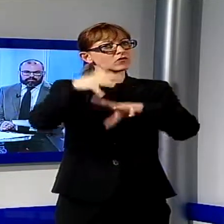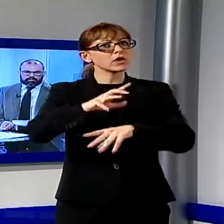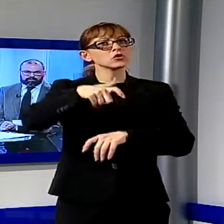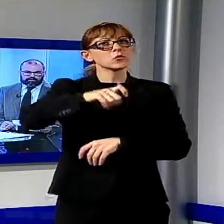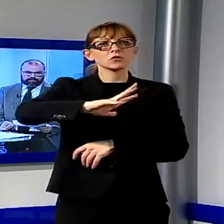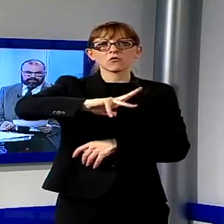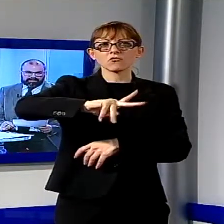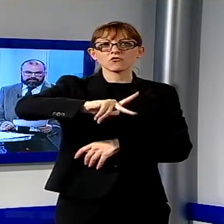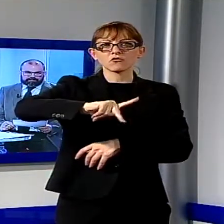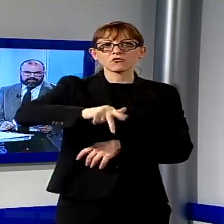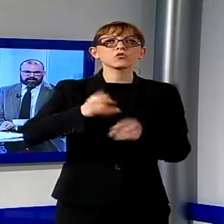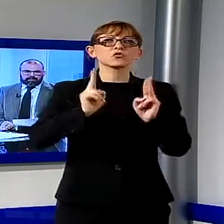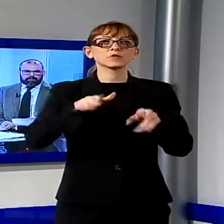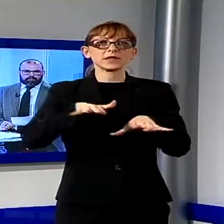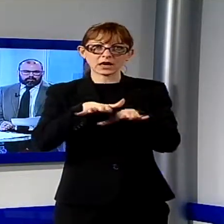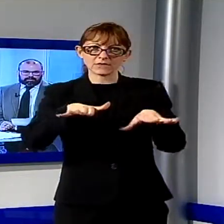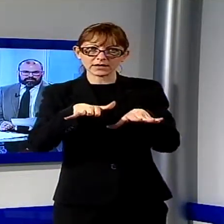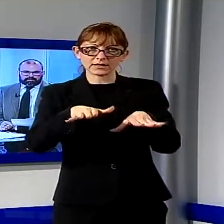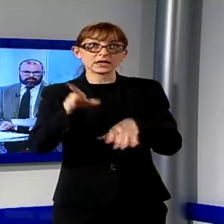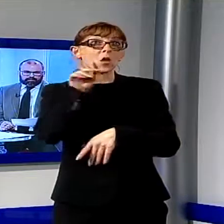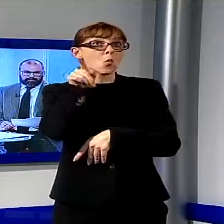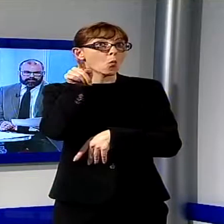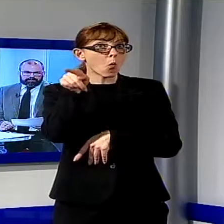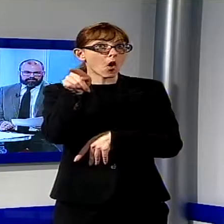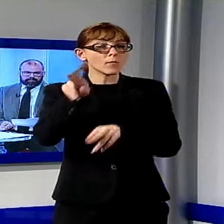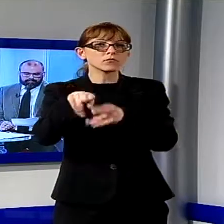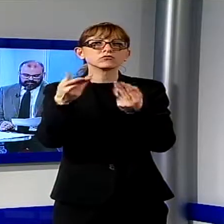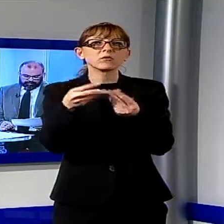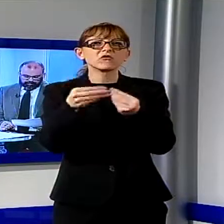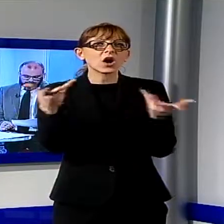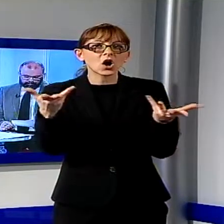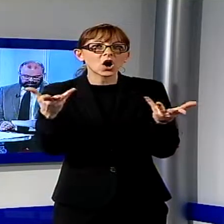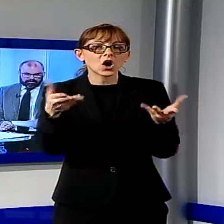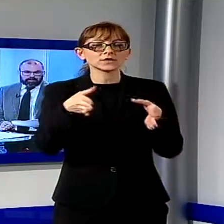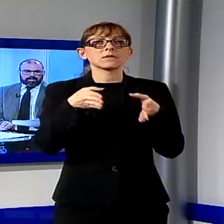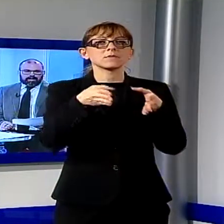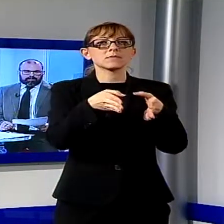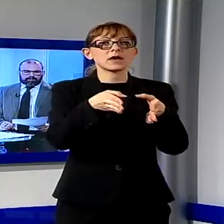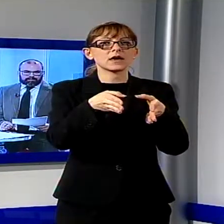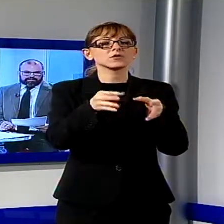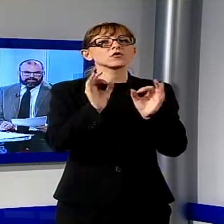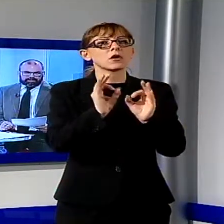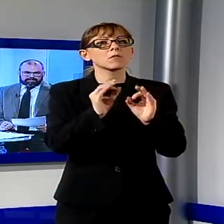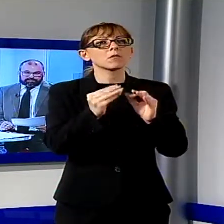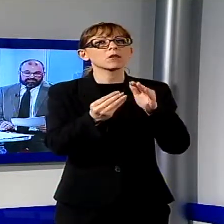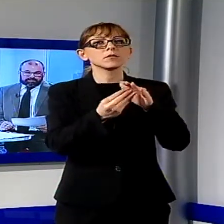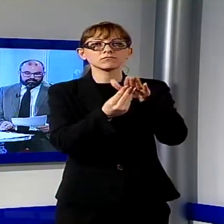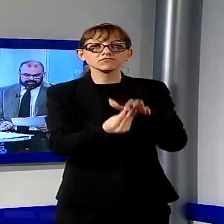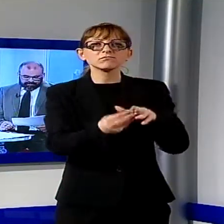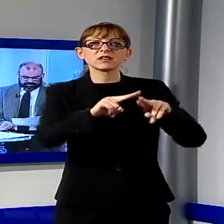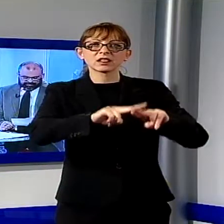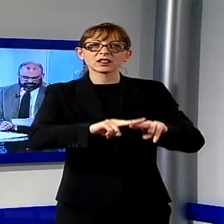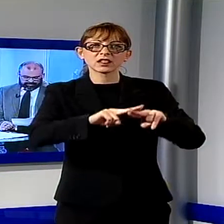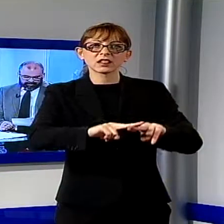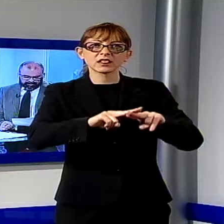pronto soccorso dell'ospedale Versilia. L'uomo è stato sorpreso dopo aver rubato a un paziente disteso su